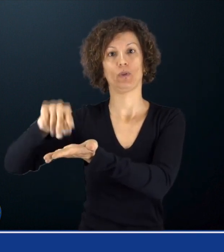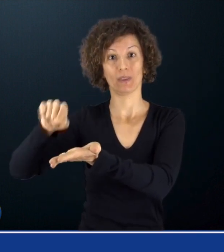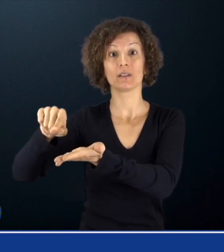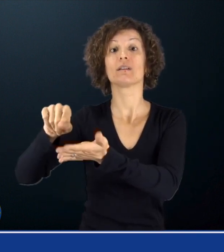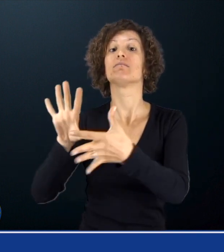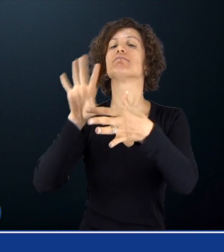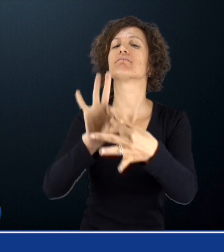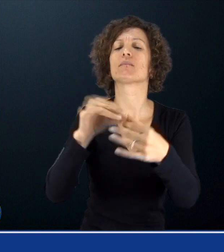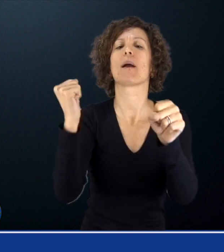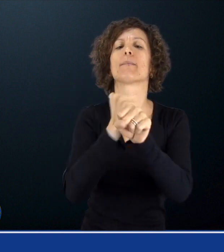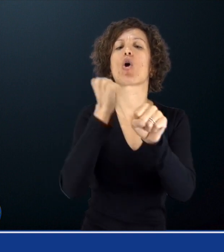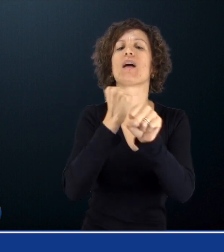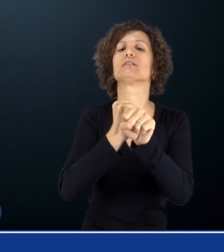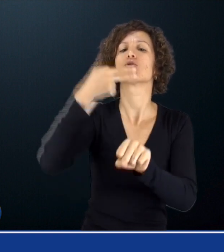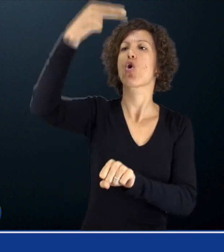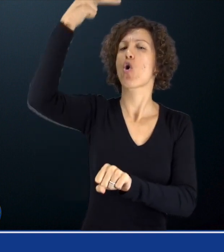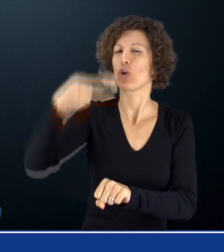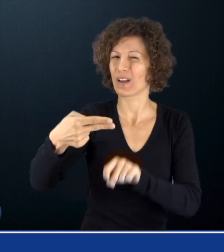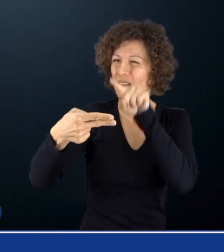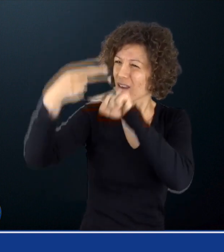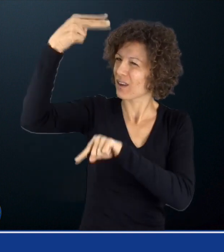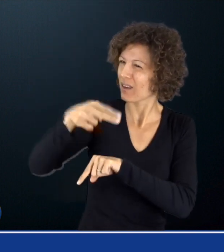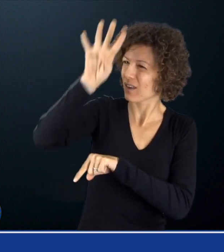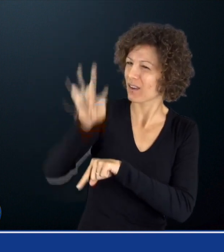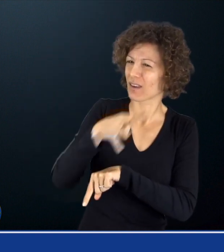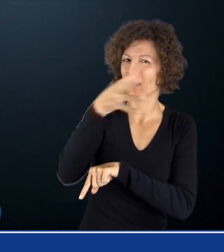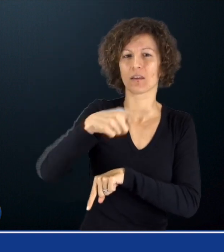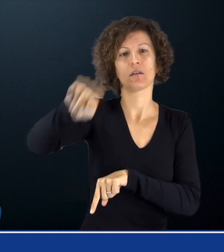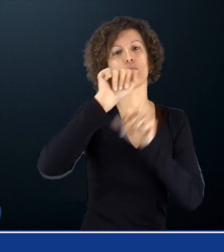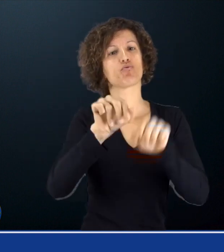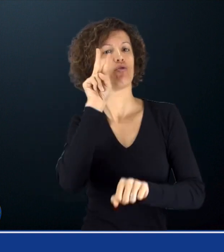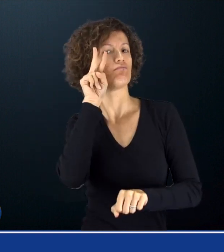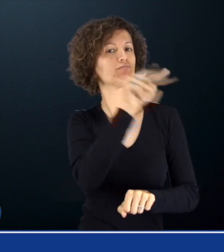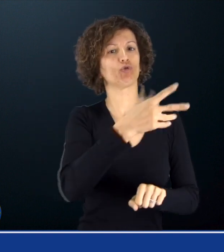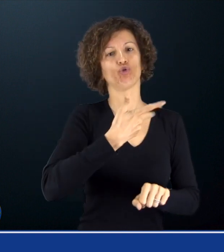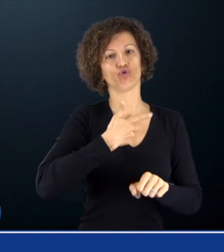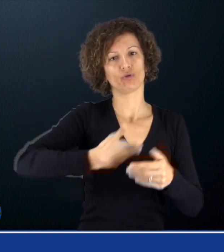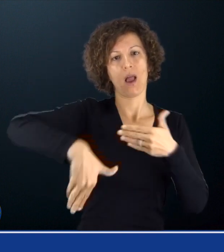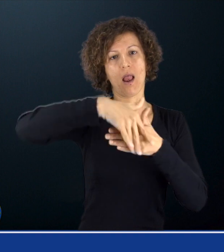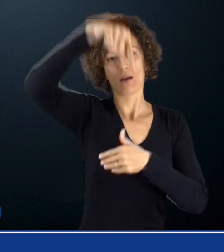e 30 di contributi che svolgono le seguenti professioni che trovate nella tabella in allegato sotto